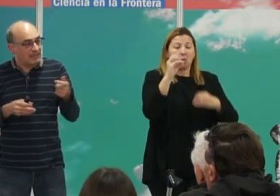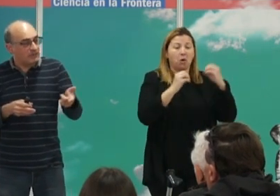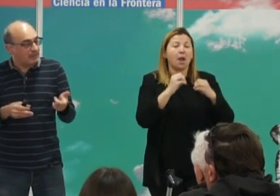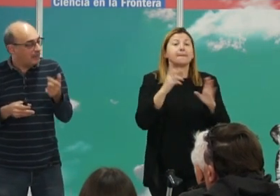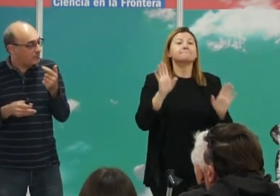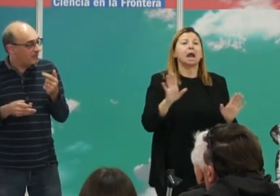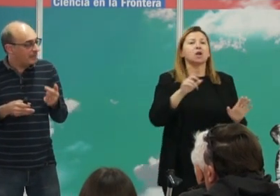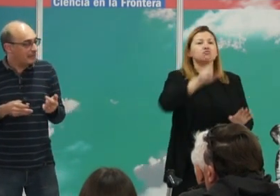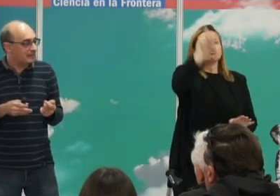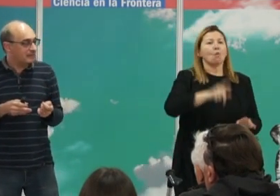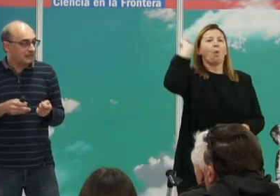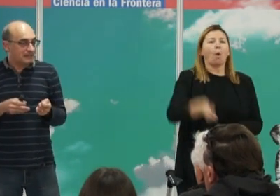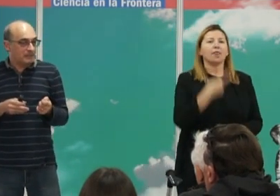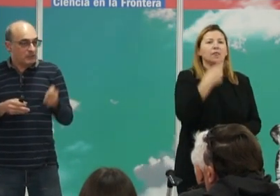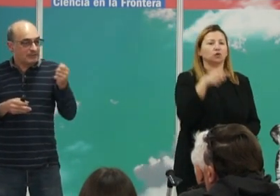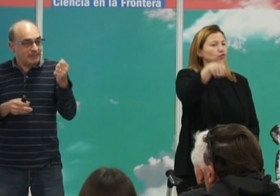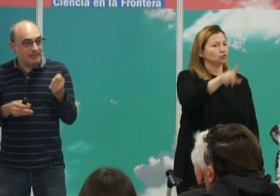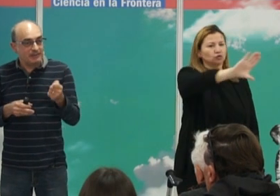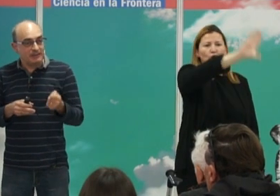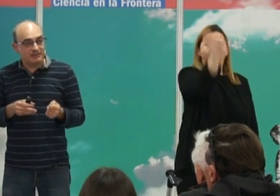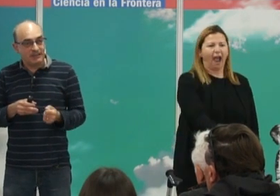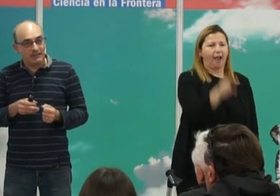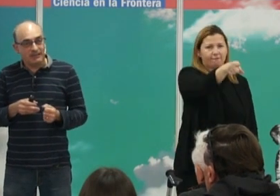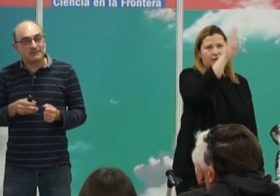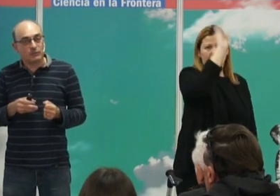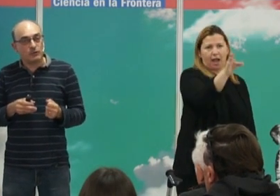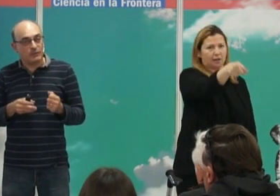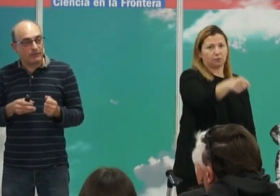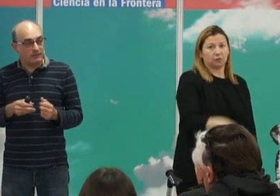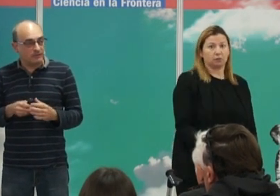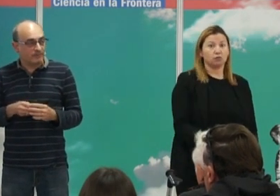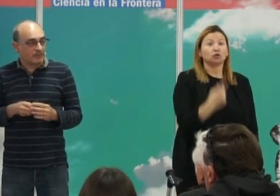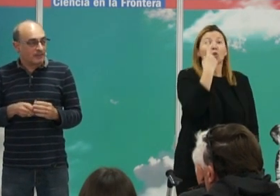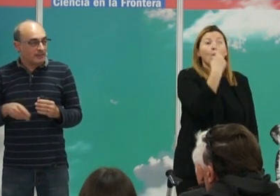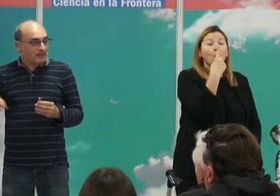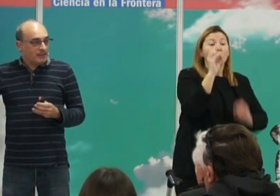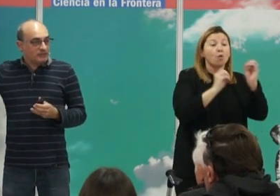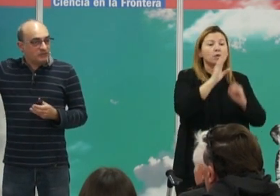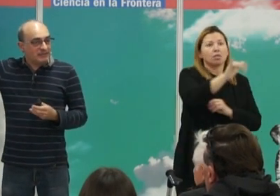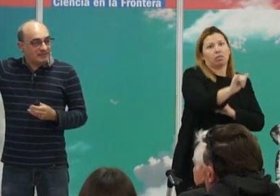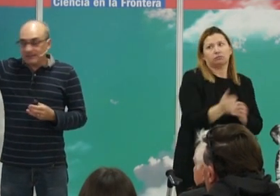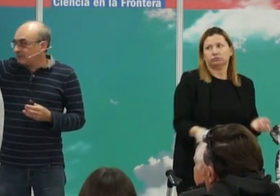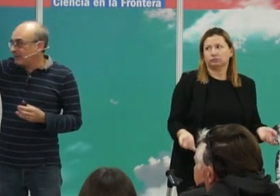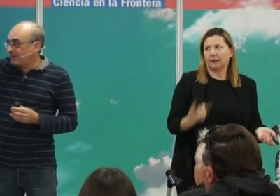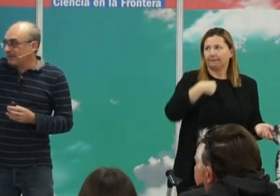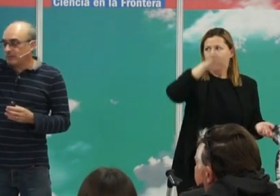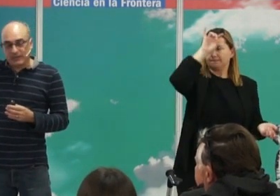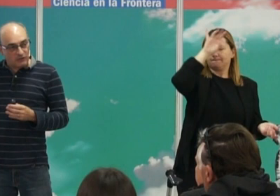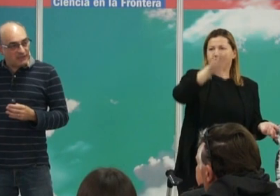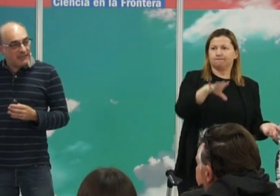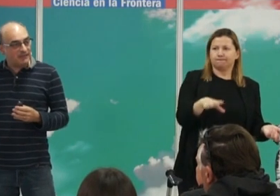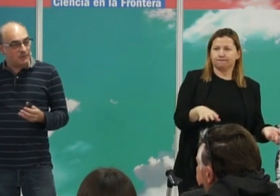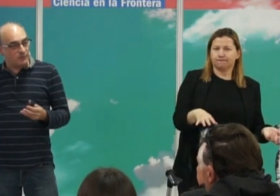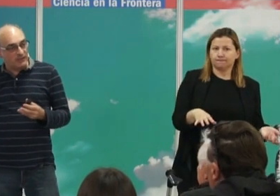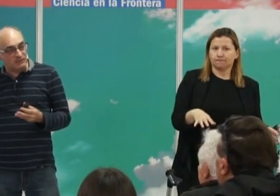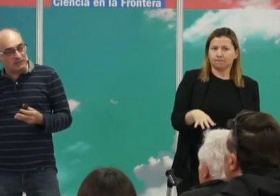Estados Unidos declaró que era afroamericana porque tenía este uno por ciento esto es interesante sencillamente porque